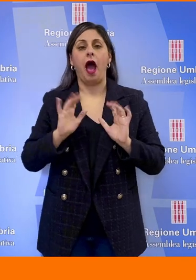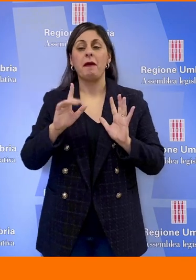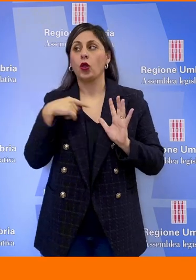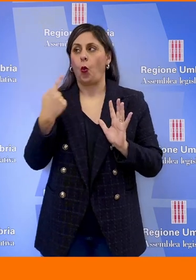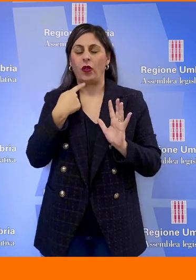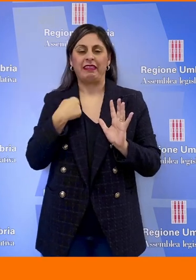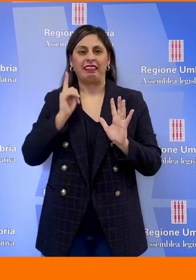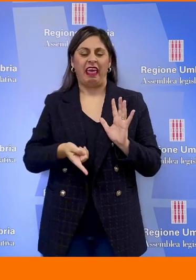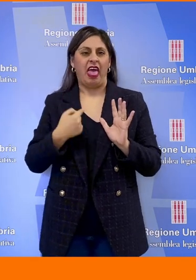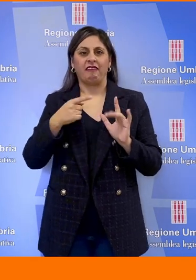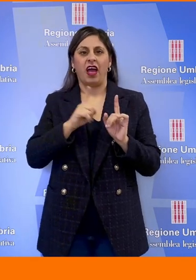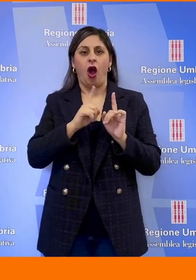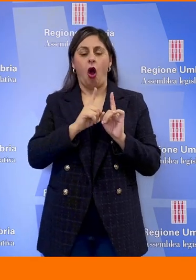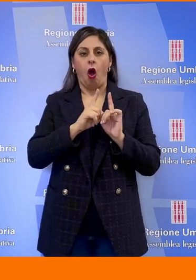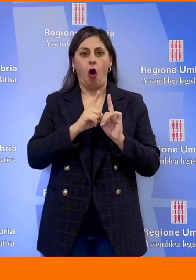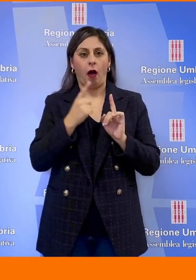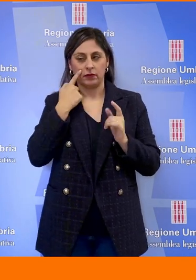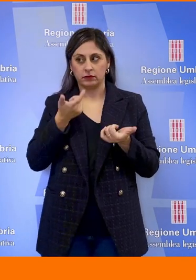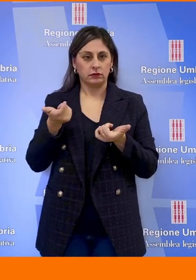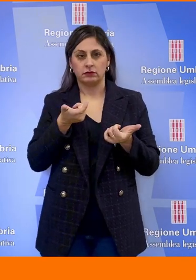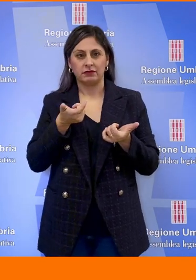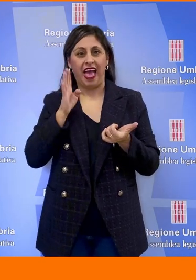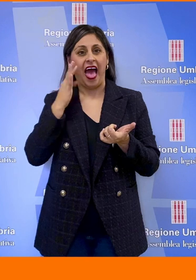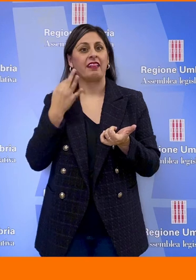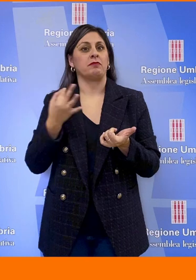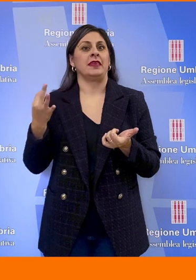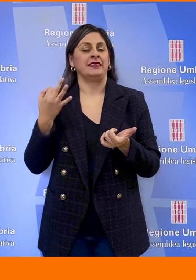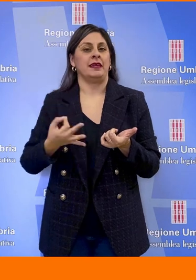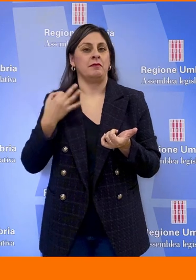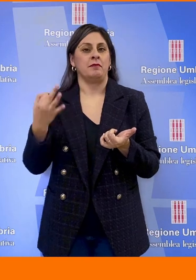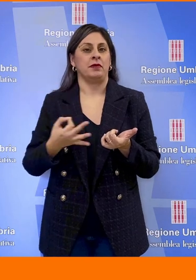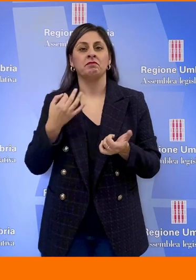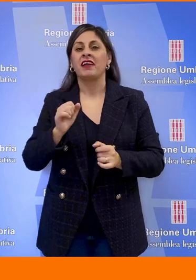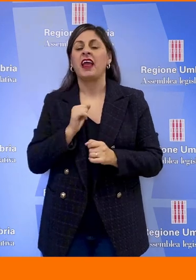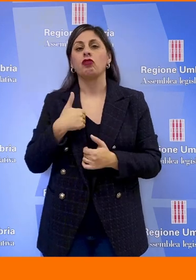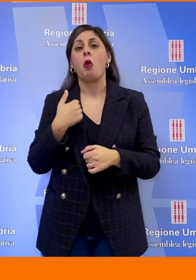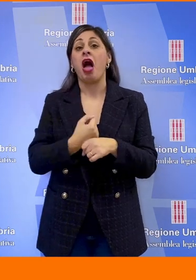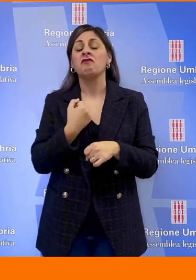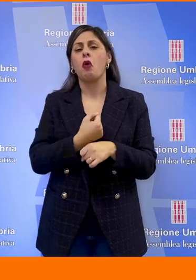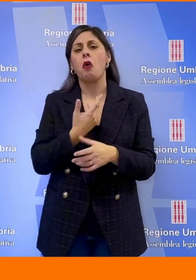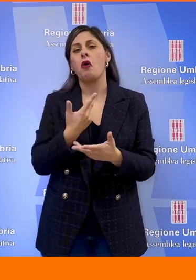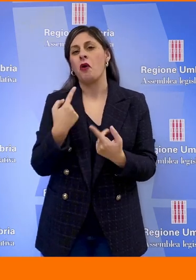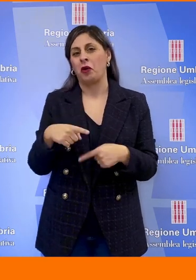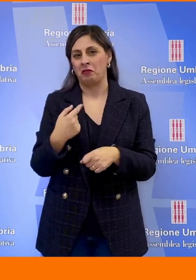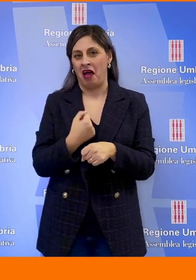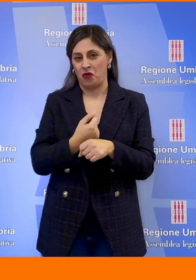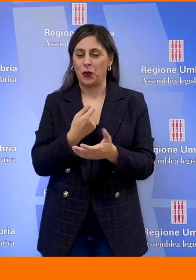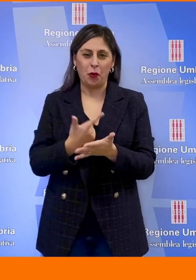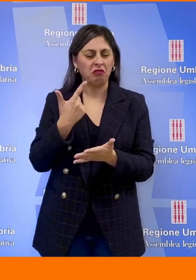dritte e la guardia alta penso che il lavoro sia un lavoro importante, sia riuscito bene andremo in prima commissione i primi mesi